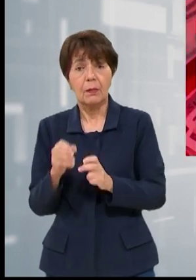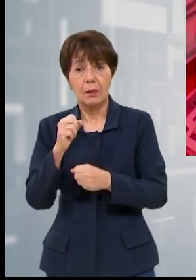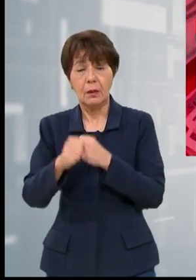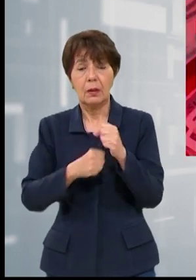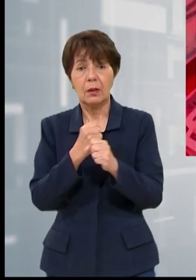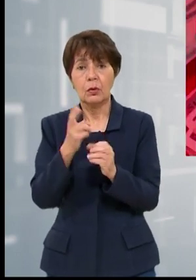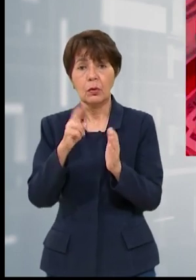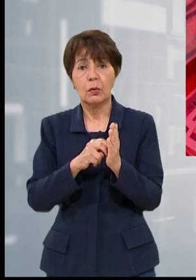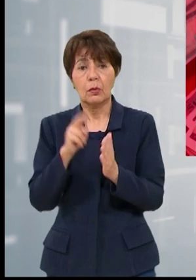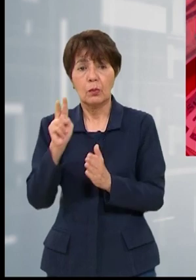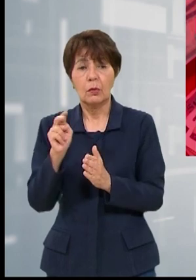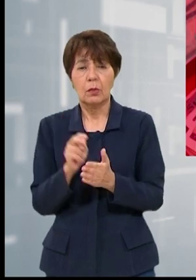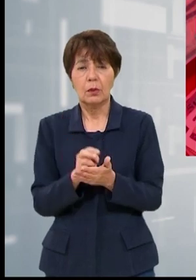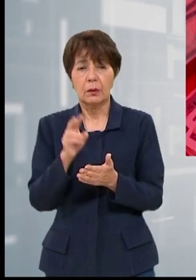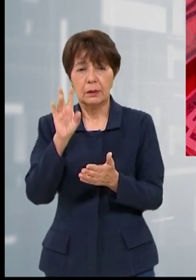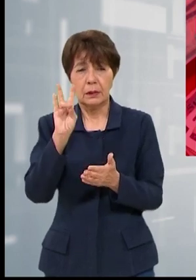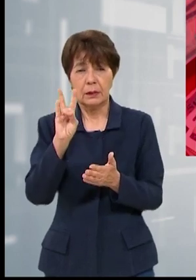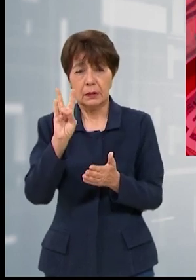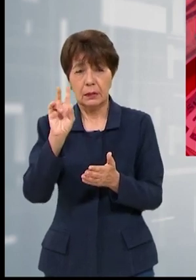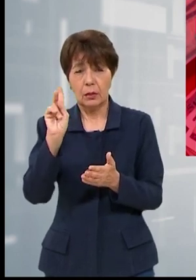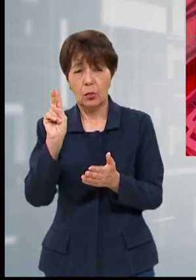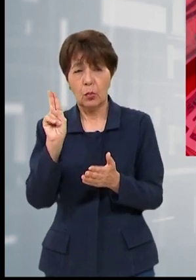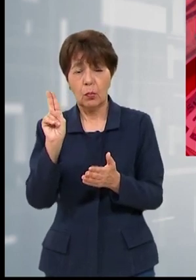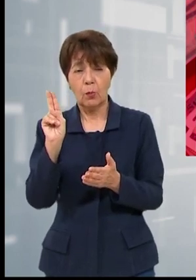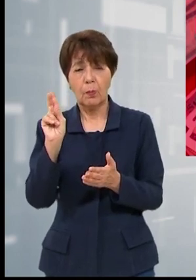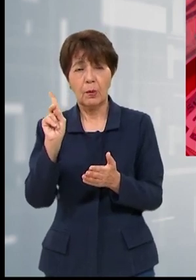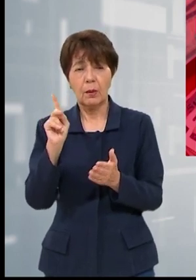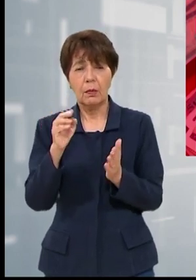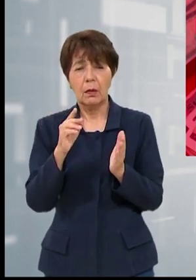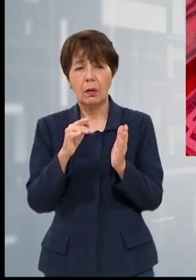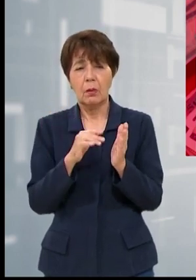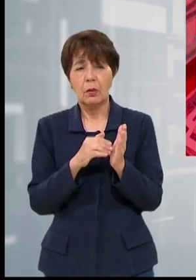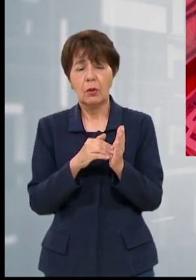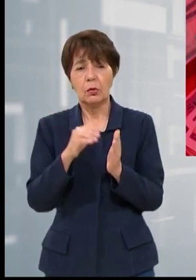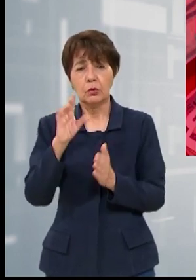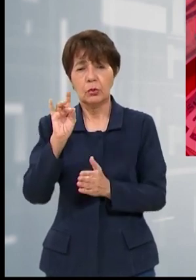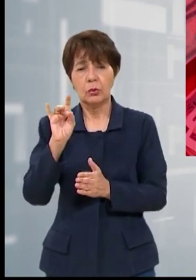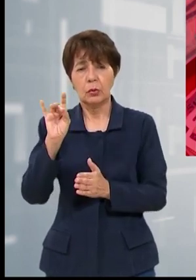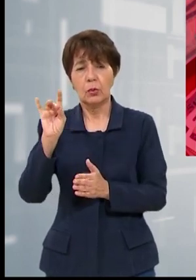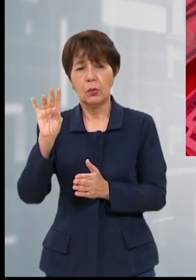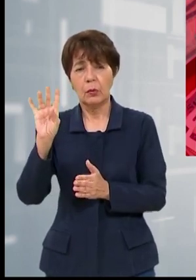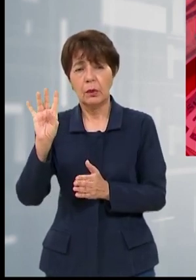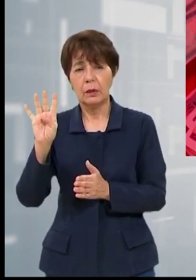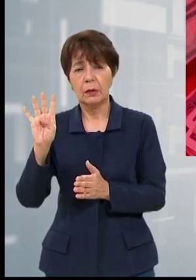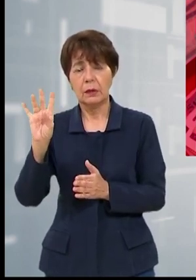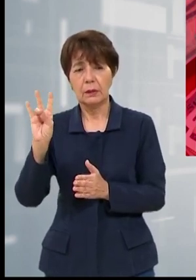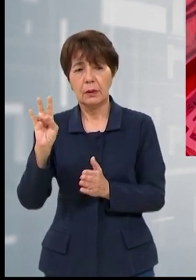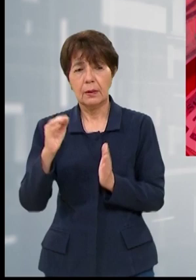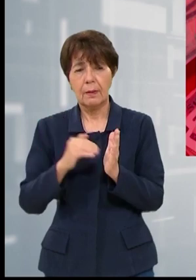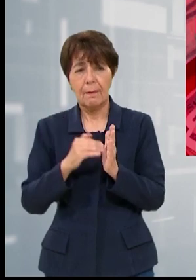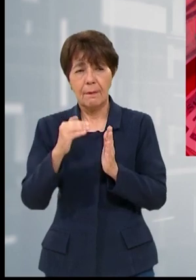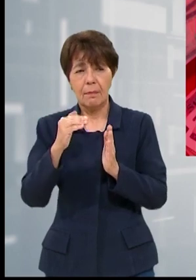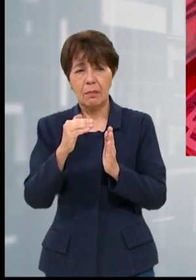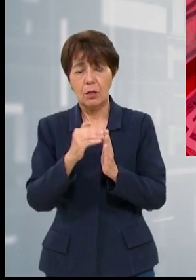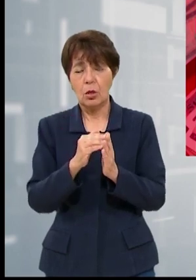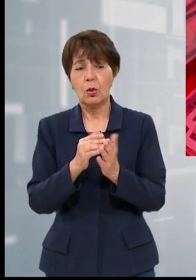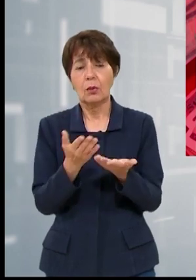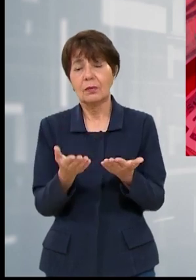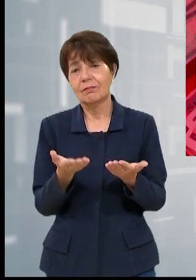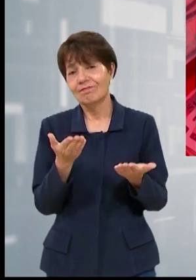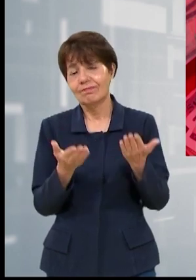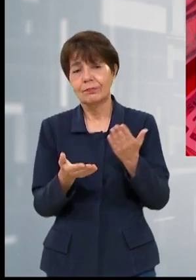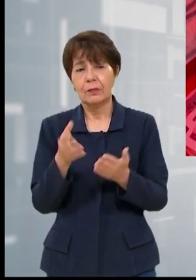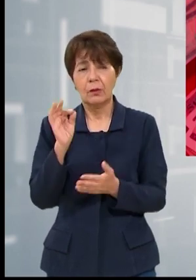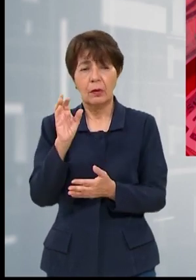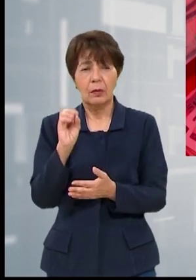2023 es de 71.847.000 lempiras. Esto representa alrededor del 9% del Producto Interno Bruto 2023.